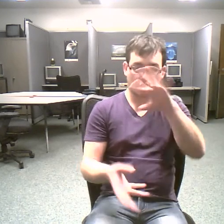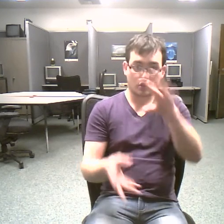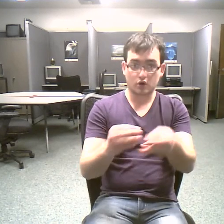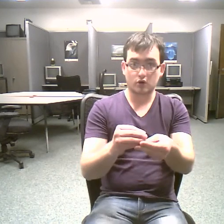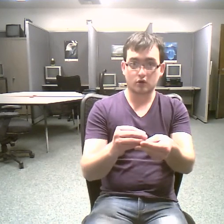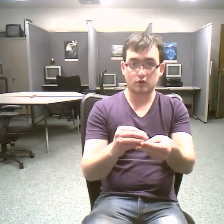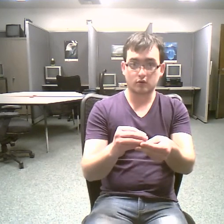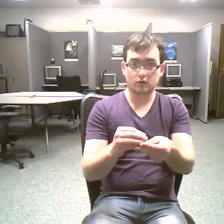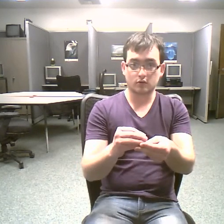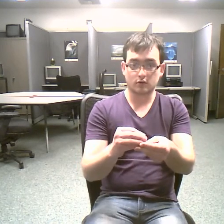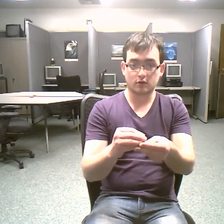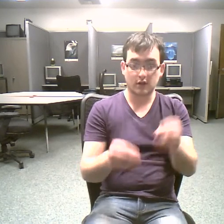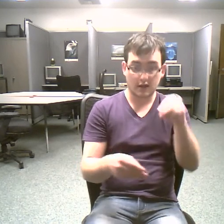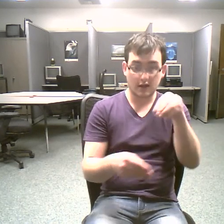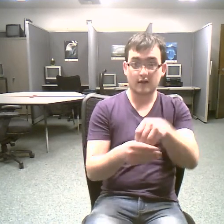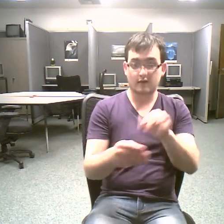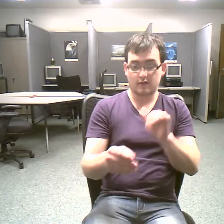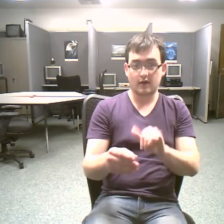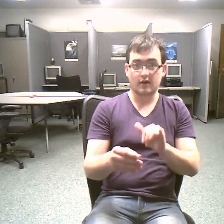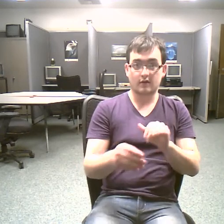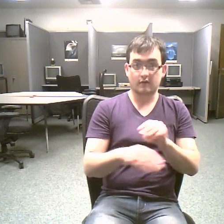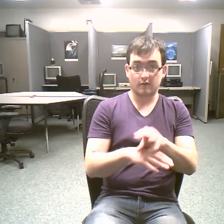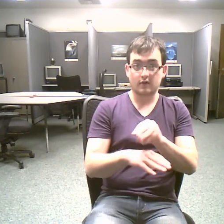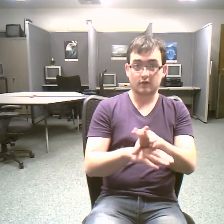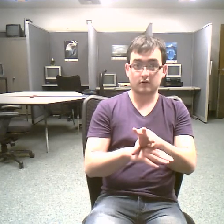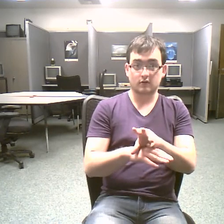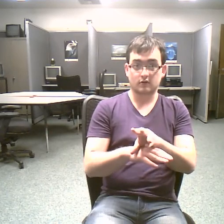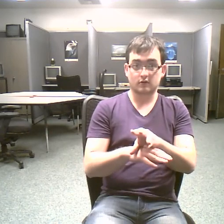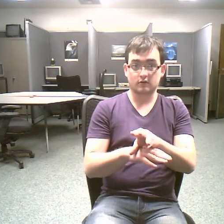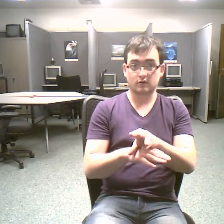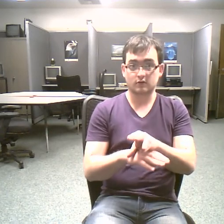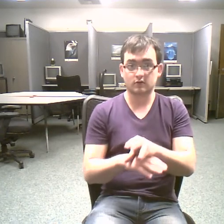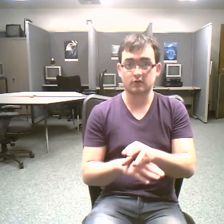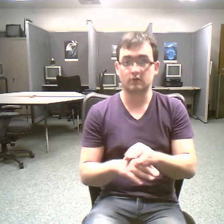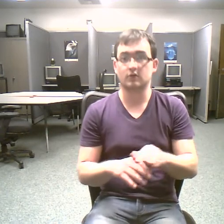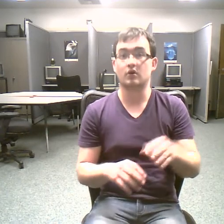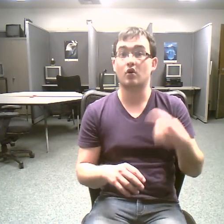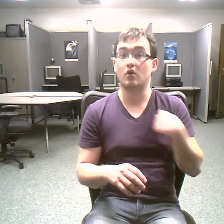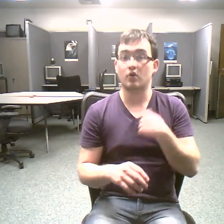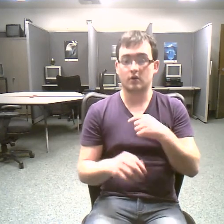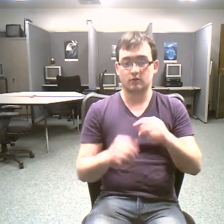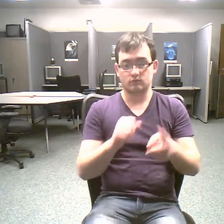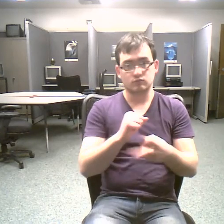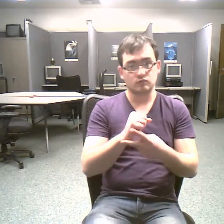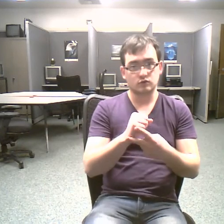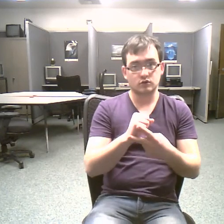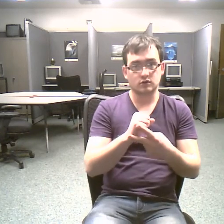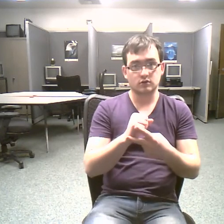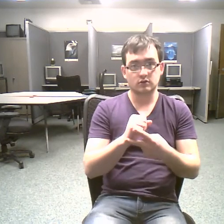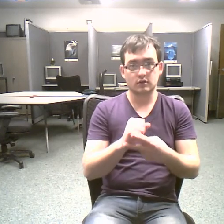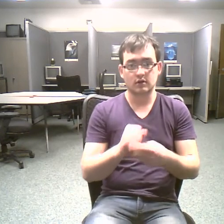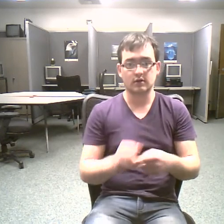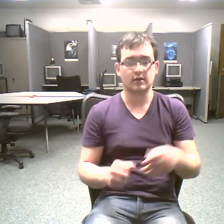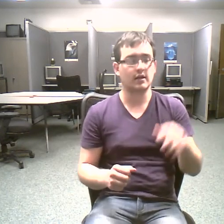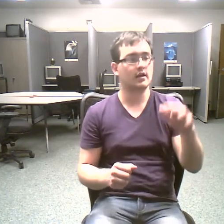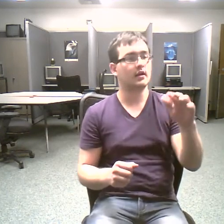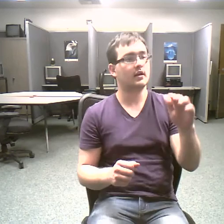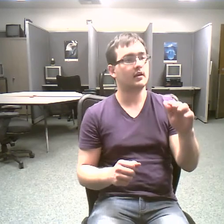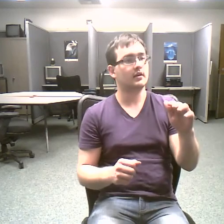and is a guardian of its assets now and for generations to come we now know that there are some issues that humans